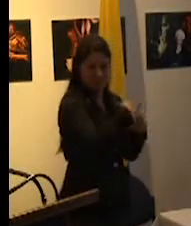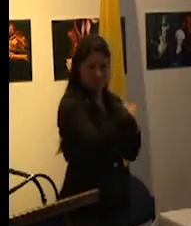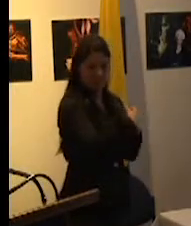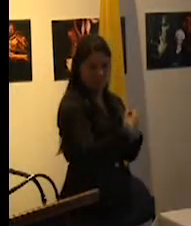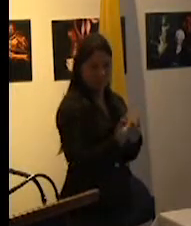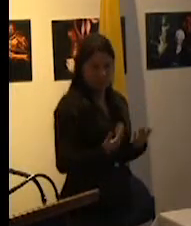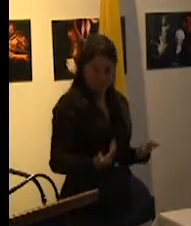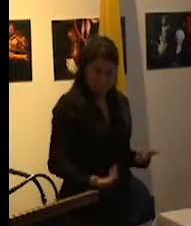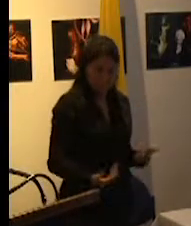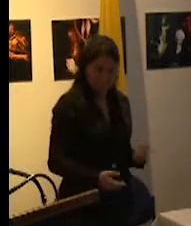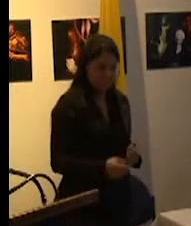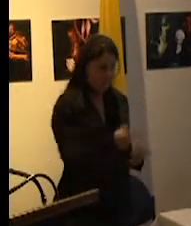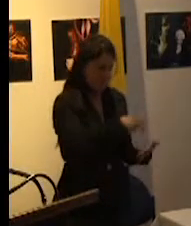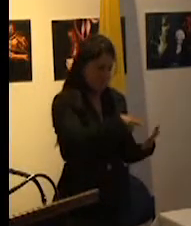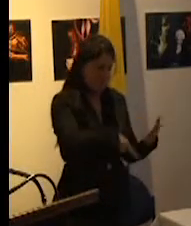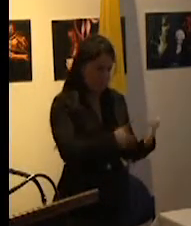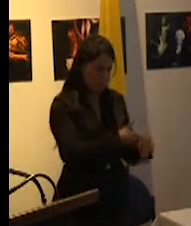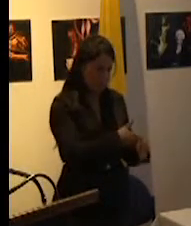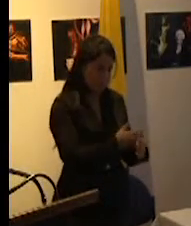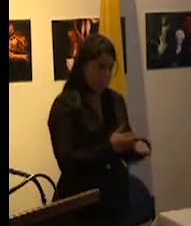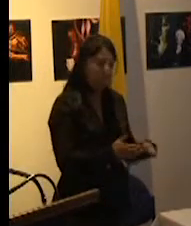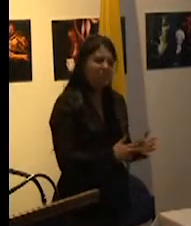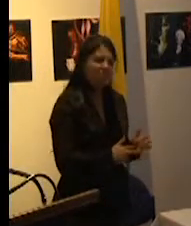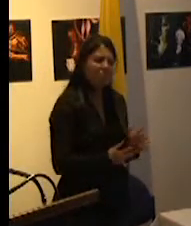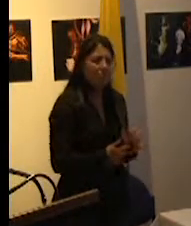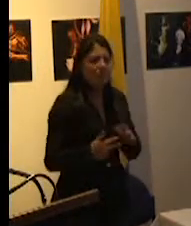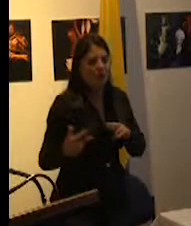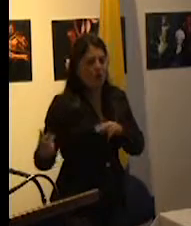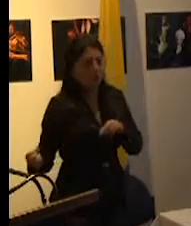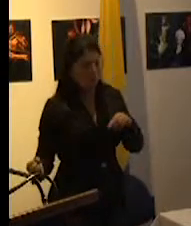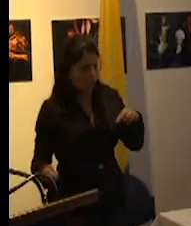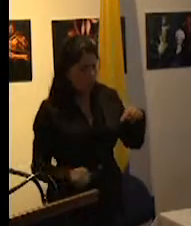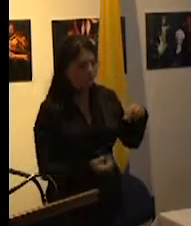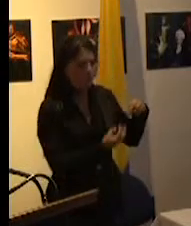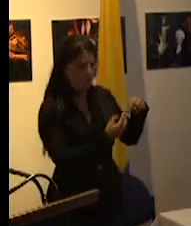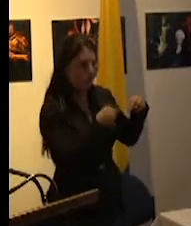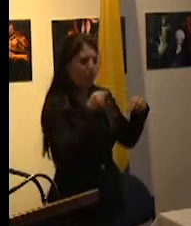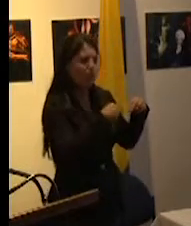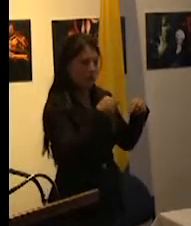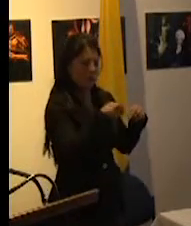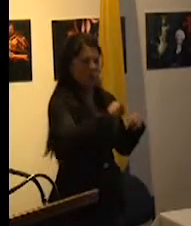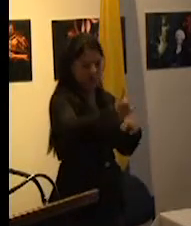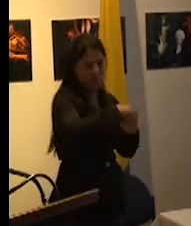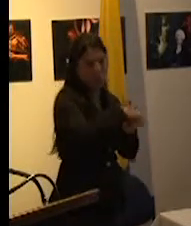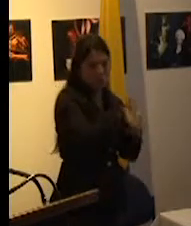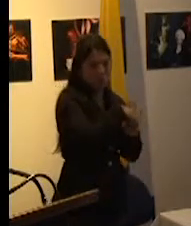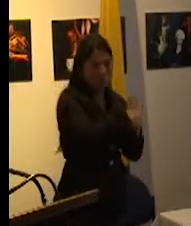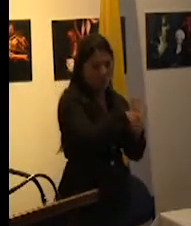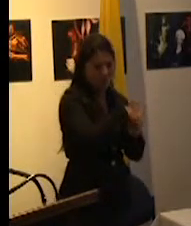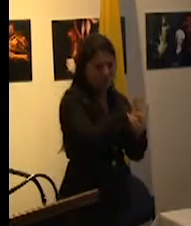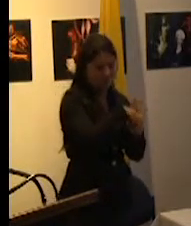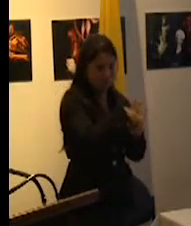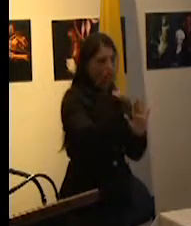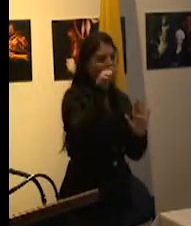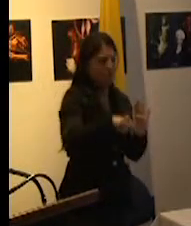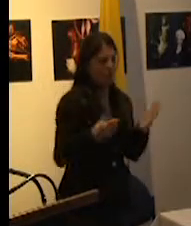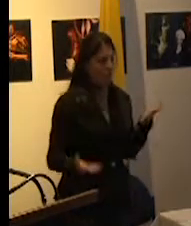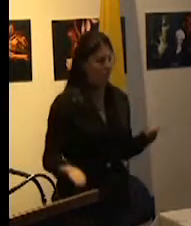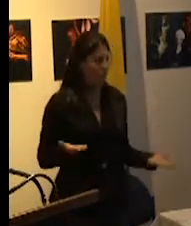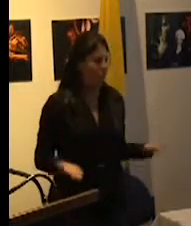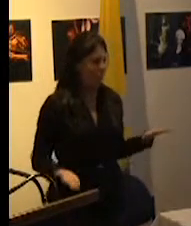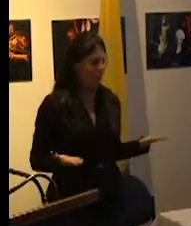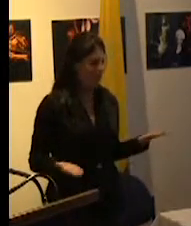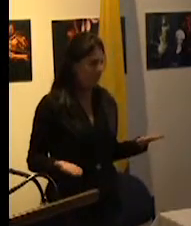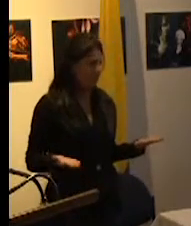O sea hay una educación que tiene un fuerte carácter moral que tiene que equilibrar